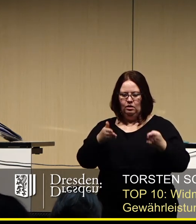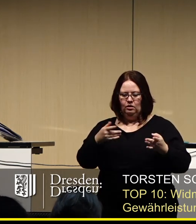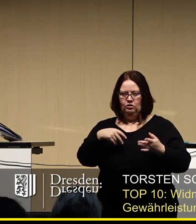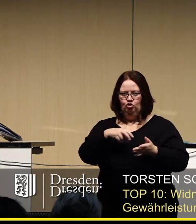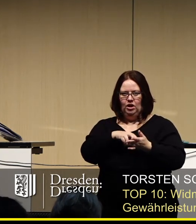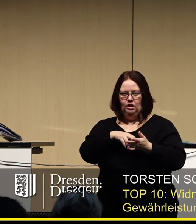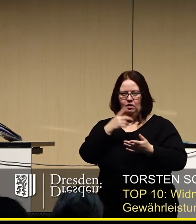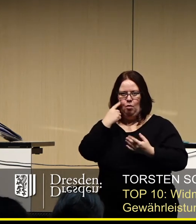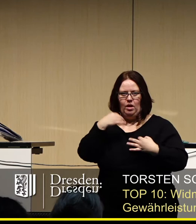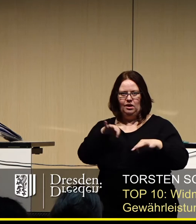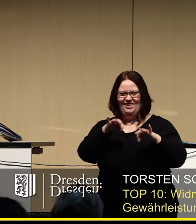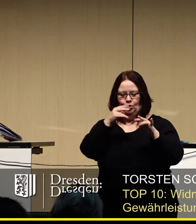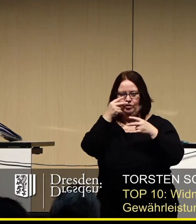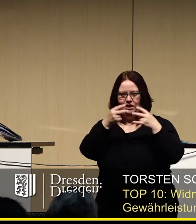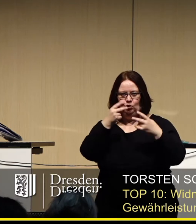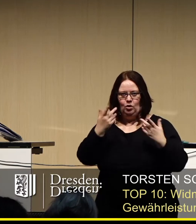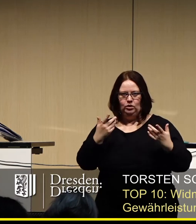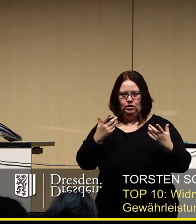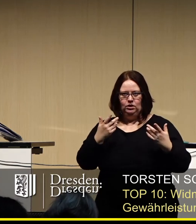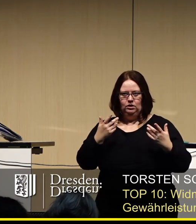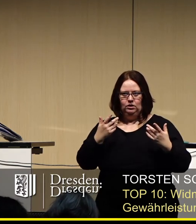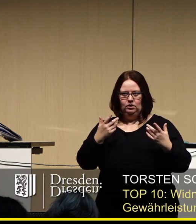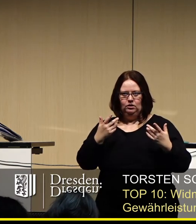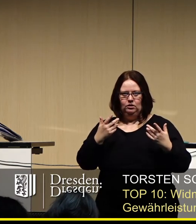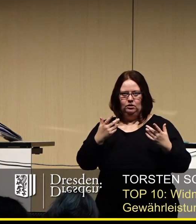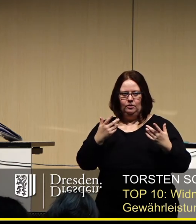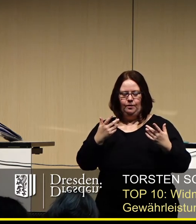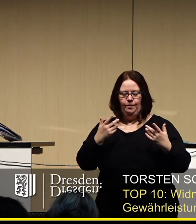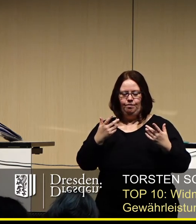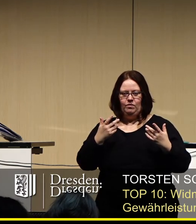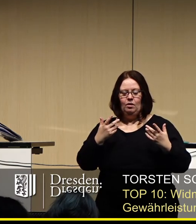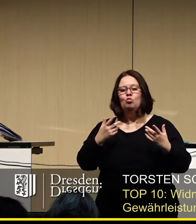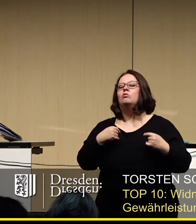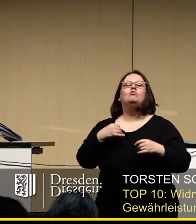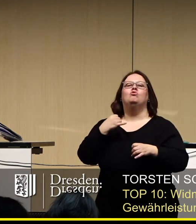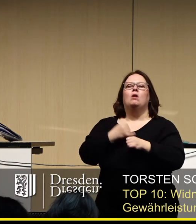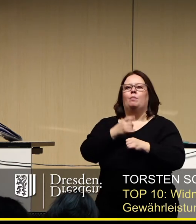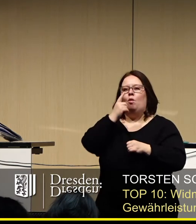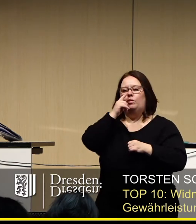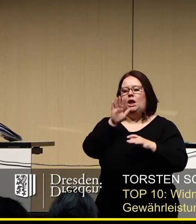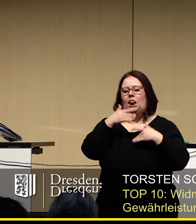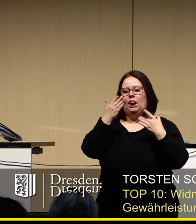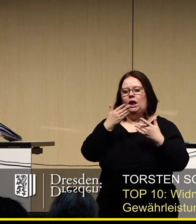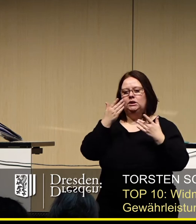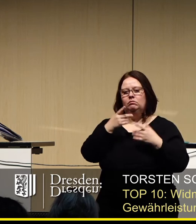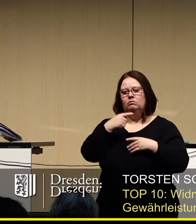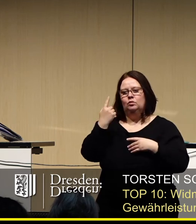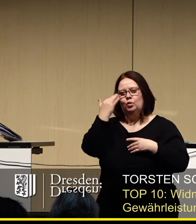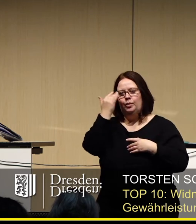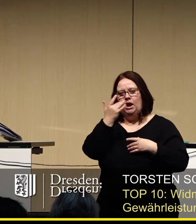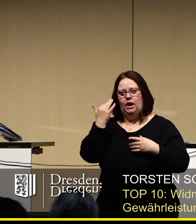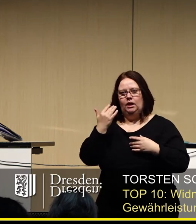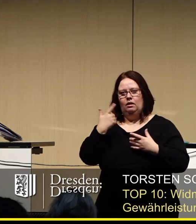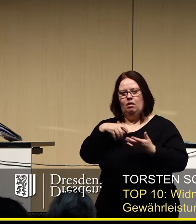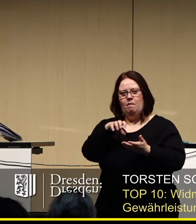stehen, im Moment sozusagen eingegangen wird. Wir wissen oder wir lesen im Moment dann, dass sogar überlegt wird, ob diese